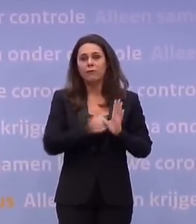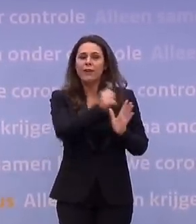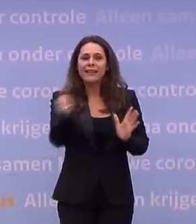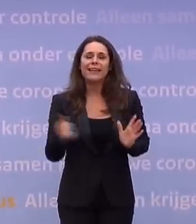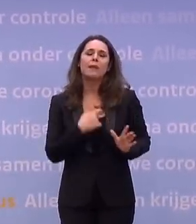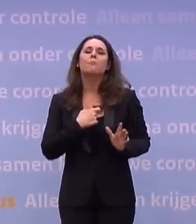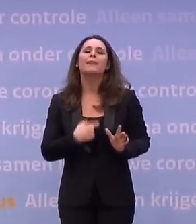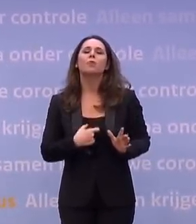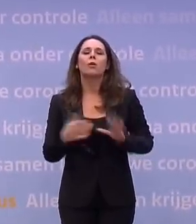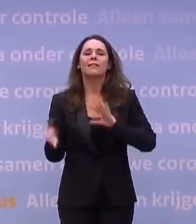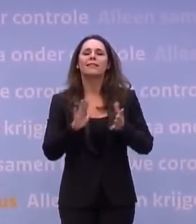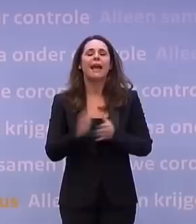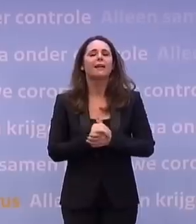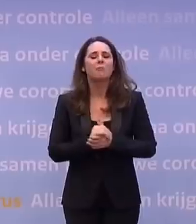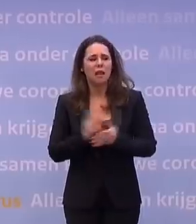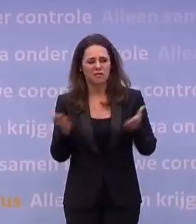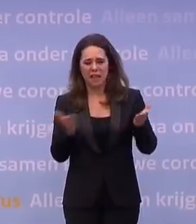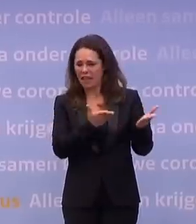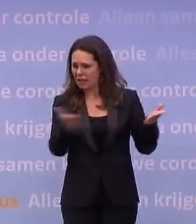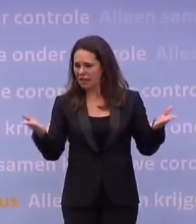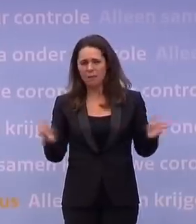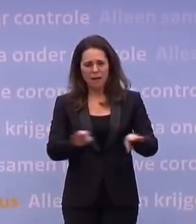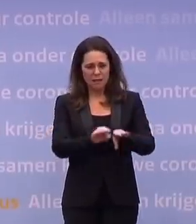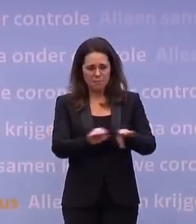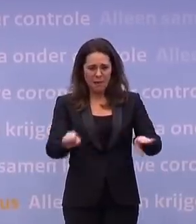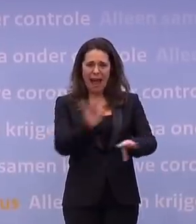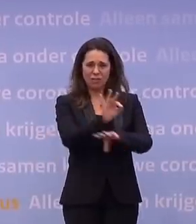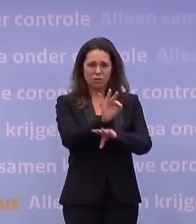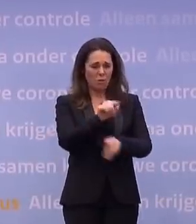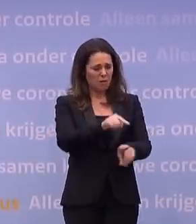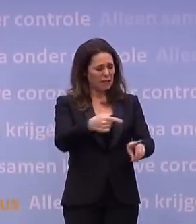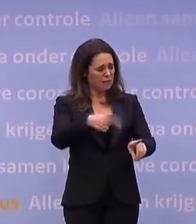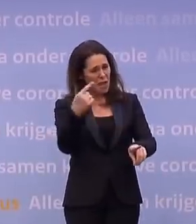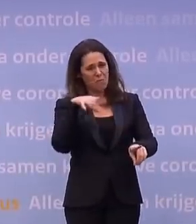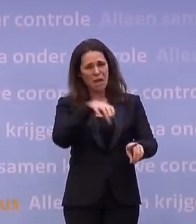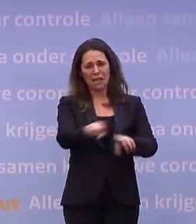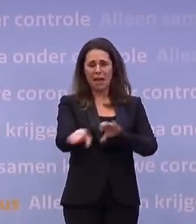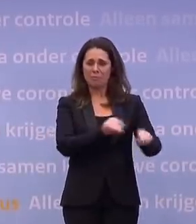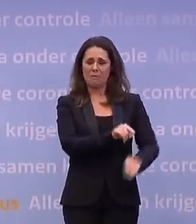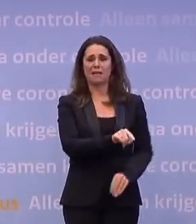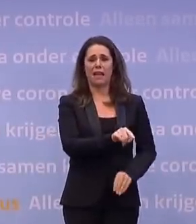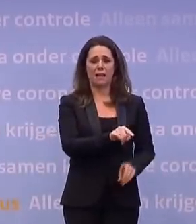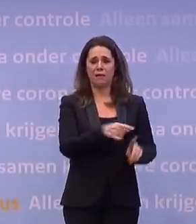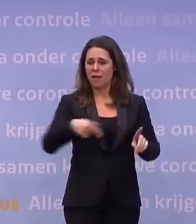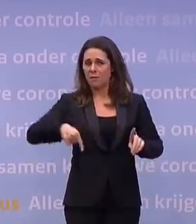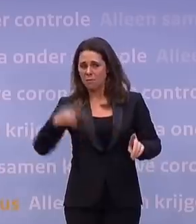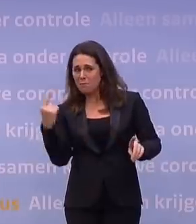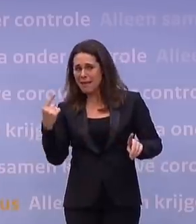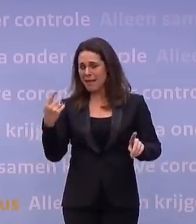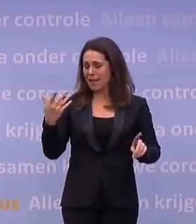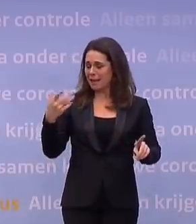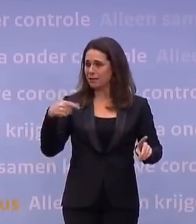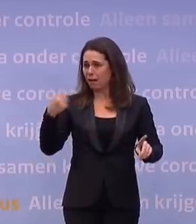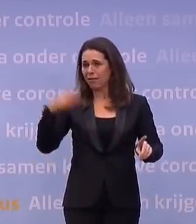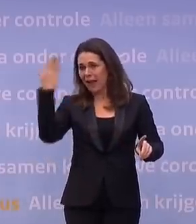ook persoonlijk gelden, maar in de weging van alles is toch het basisonderwijs op dit moment verreweg de meest ingrijpende maatregelen. Veel ingrijpender dan die